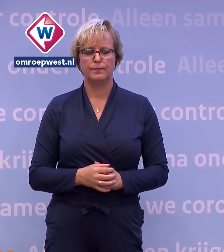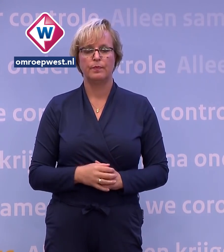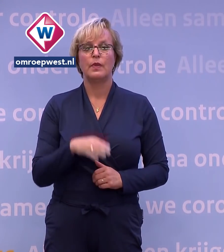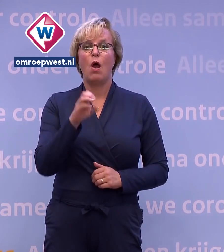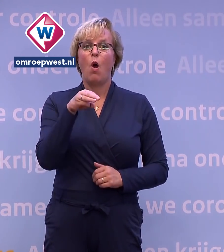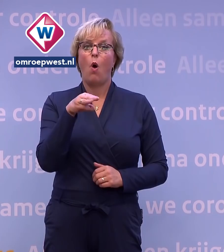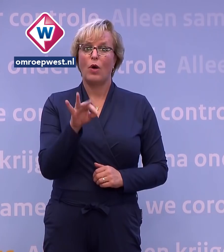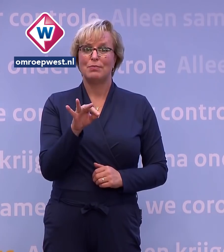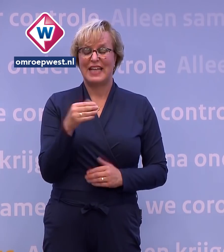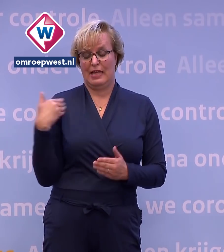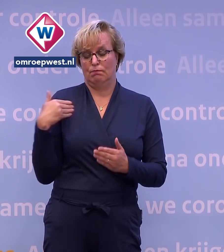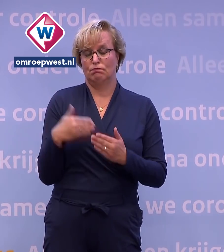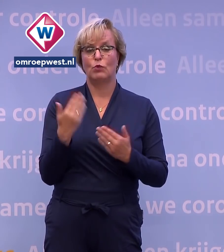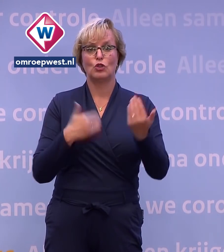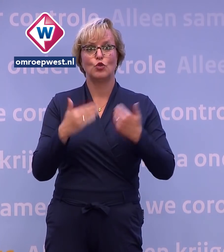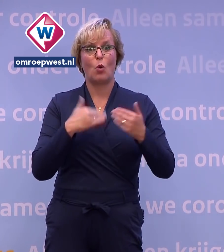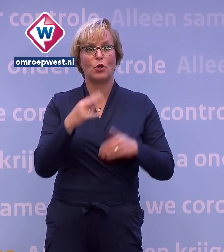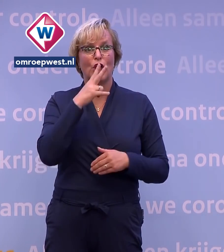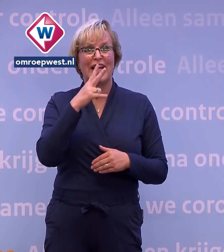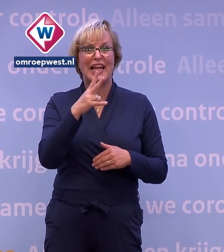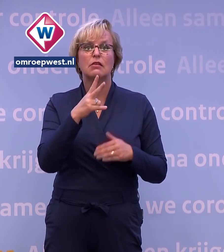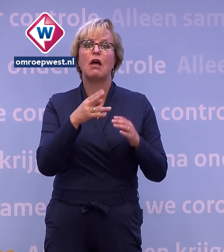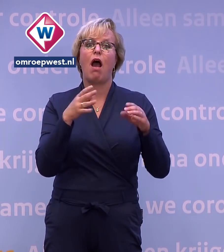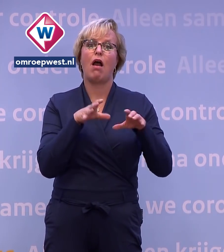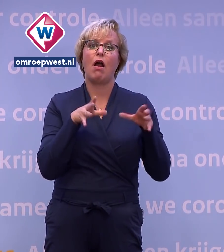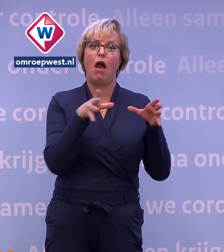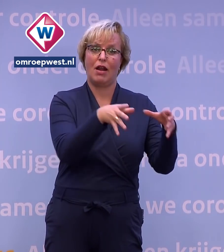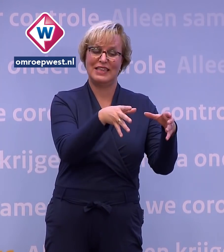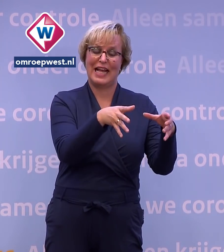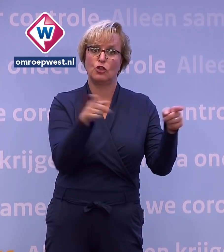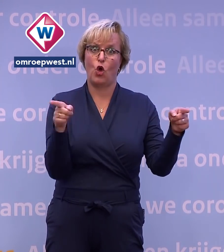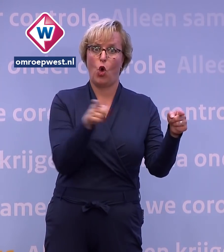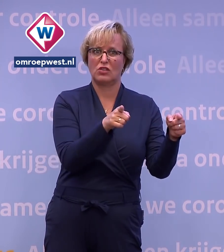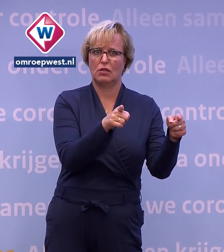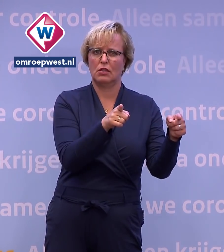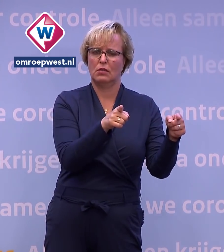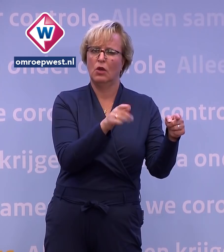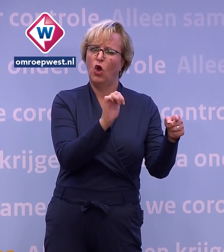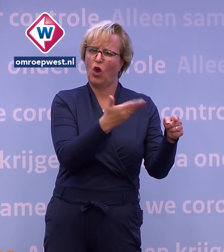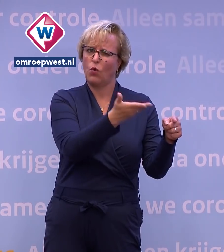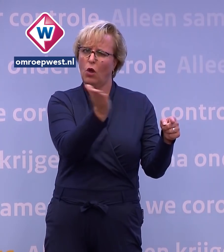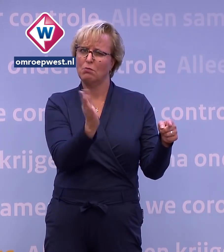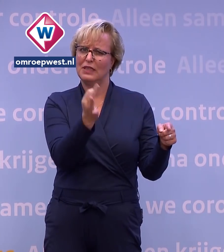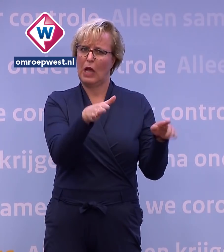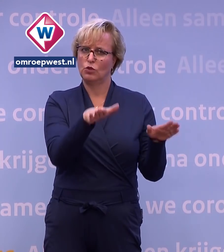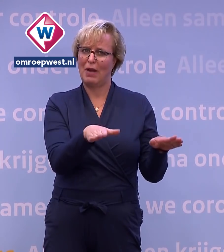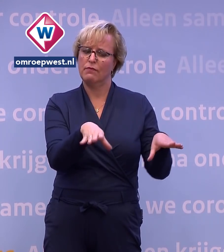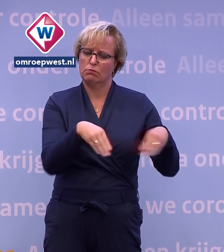OMT heeft deze zomer ook gekeken of die quarantaine misschien korter kan. Wellicht wordt dat thuisblijven dan ook iets beter te overzien.